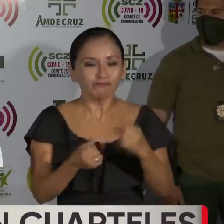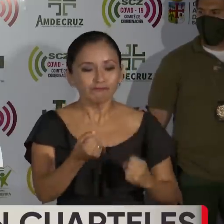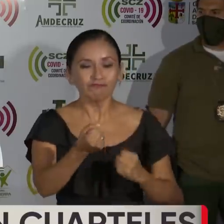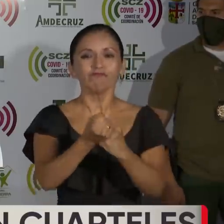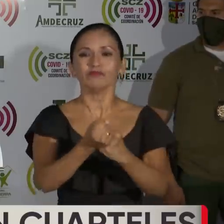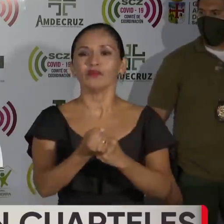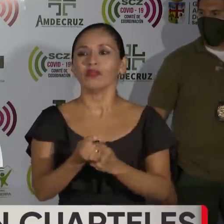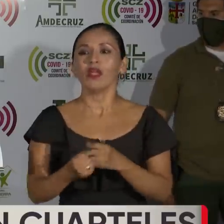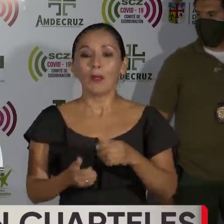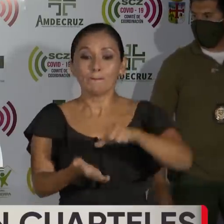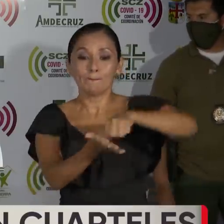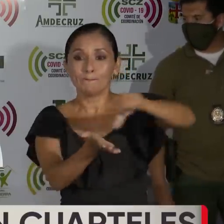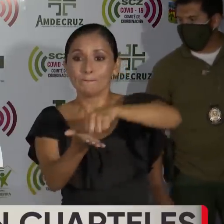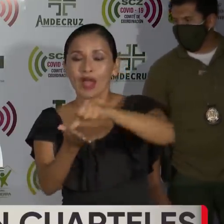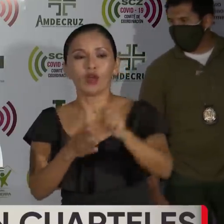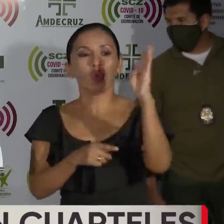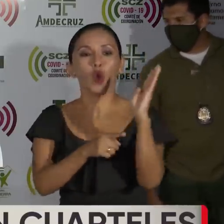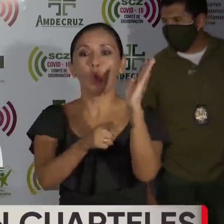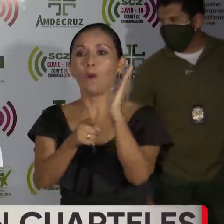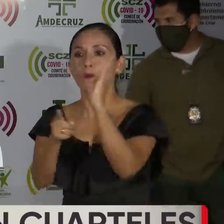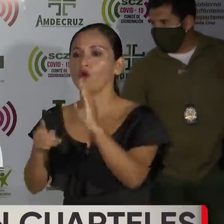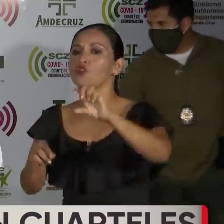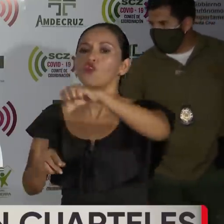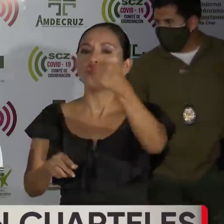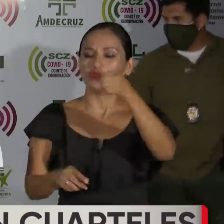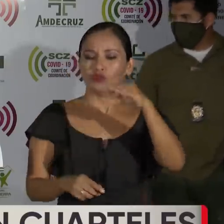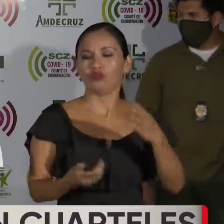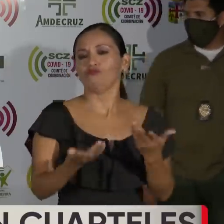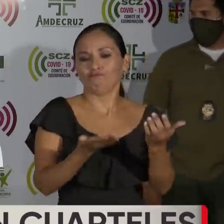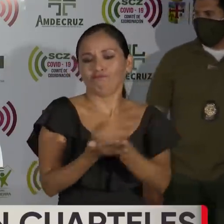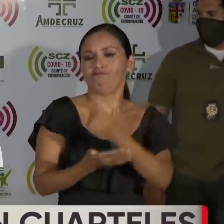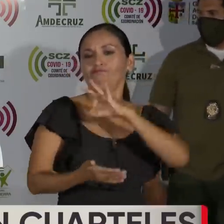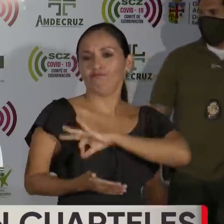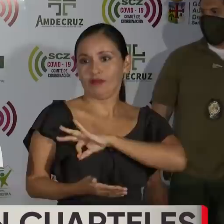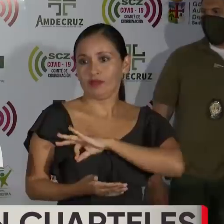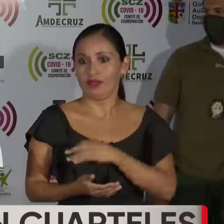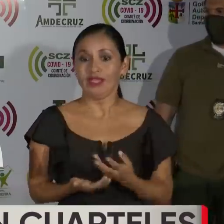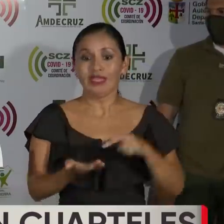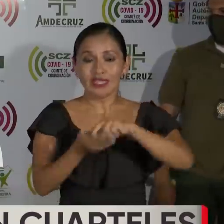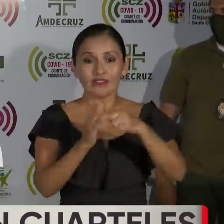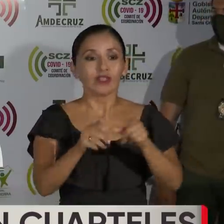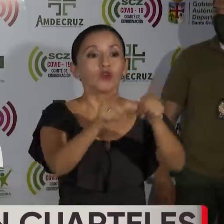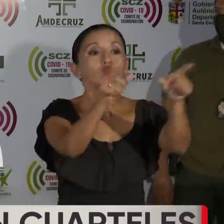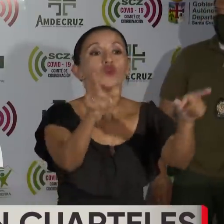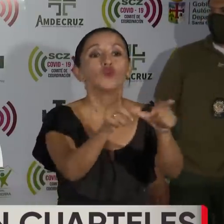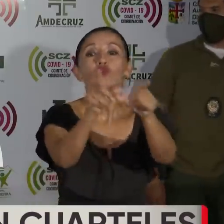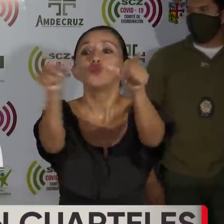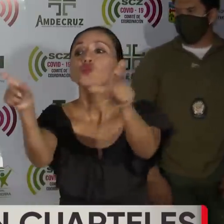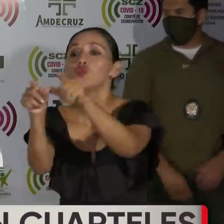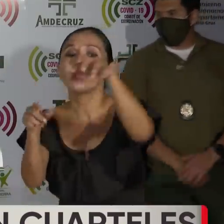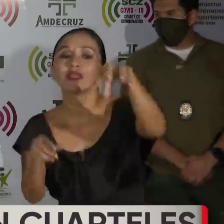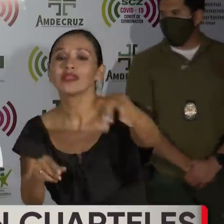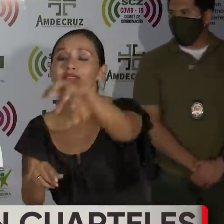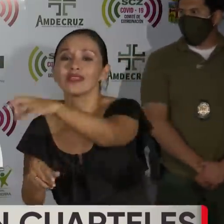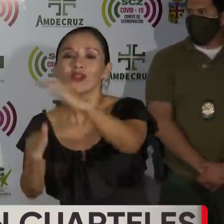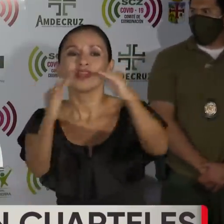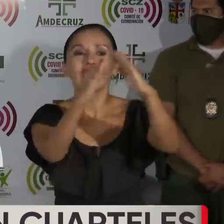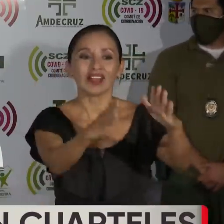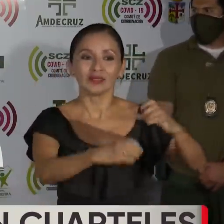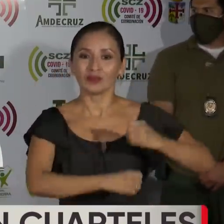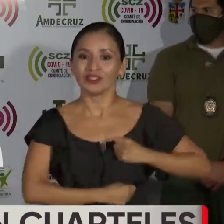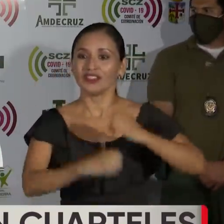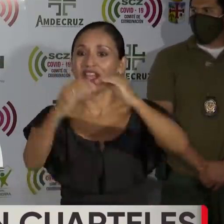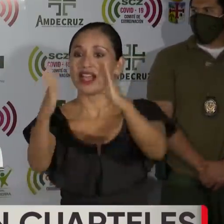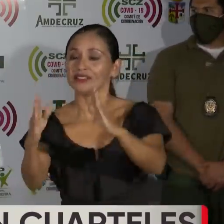apoyar el pago de bonos y otros beneficios en sus respectivos recintos militares y